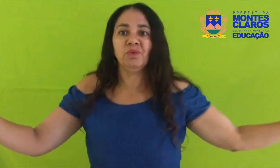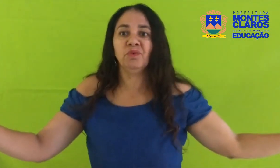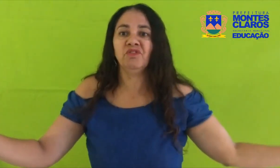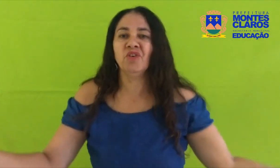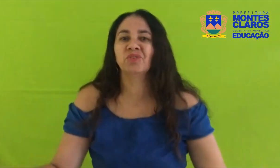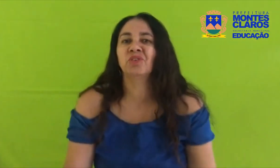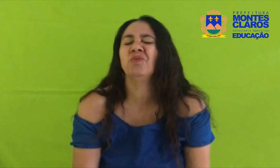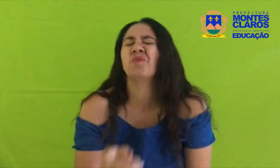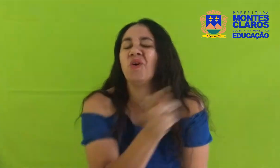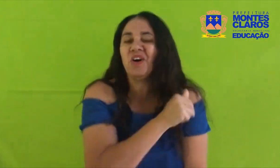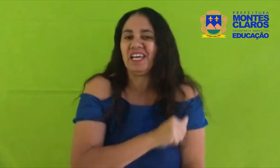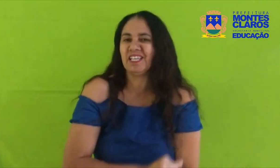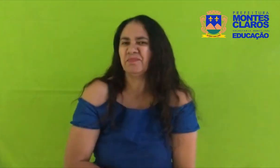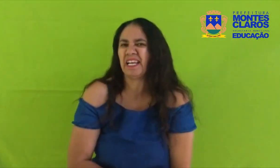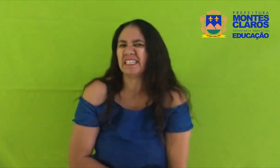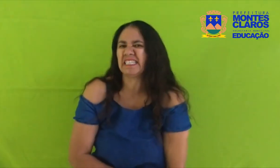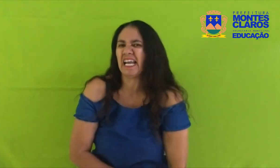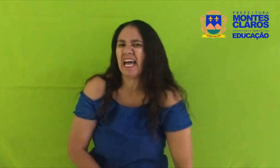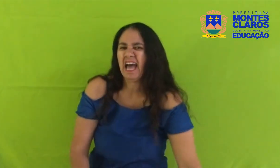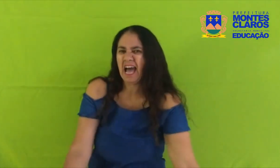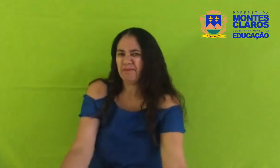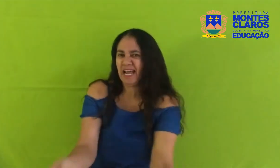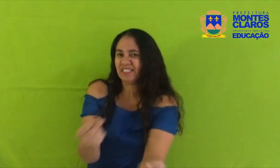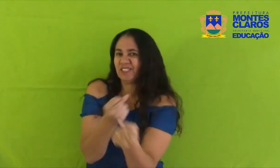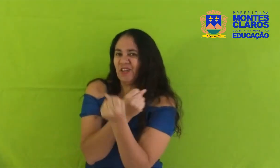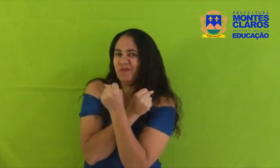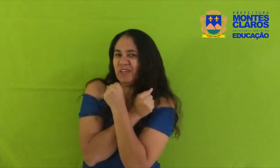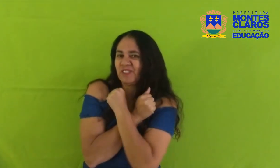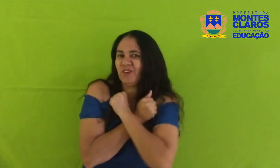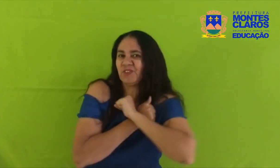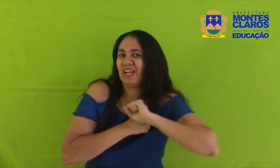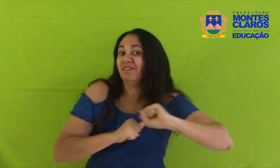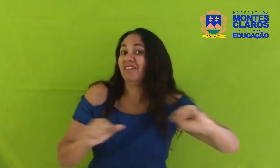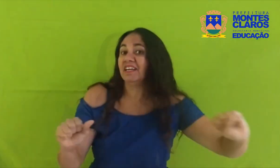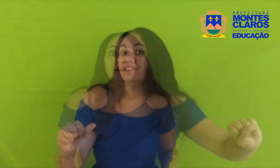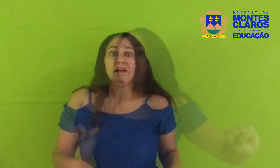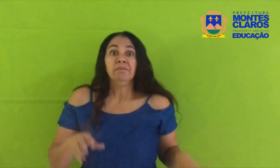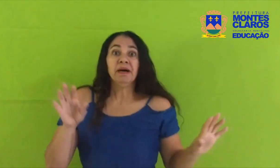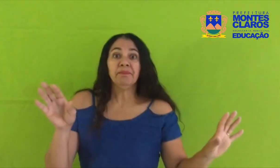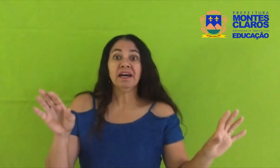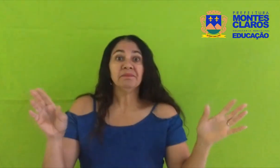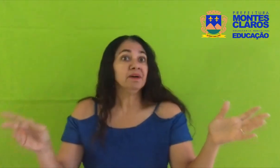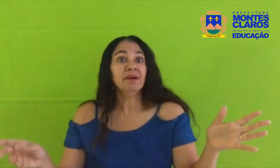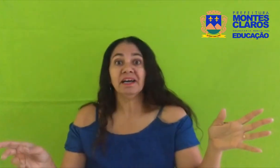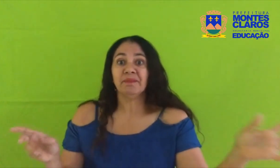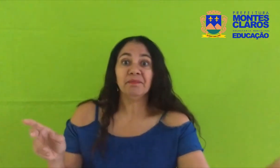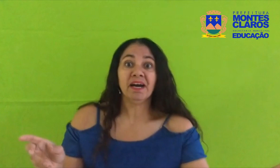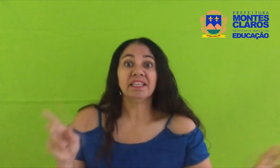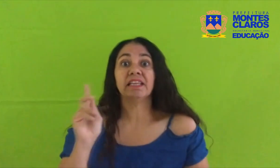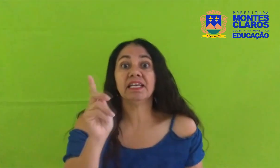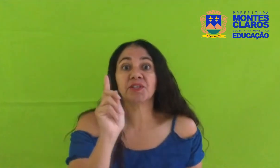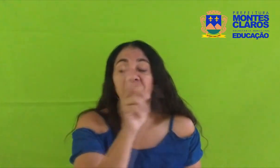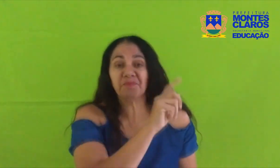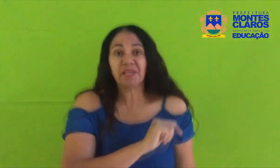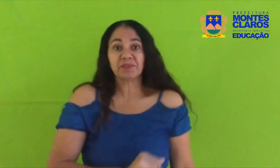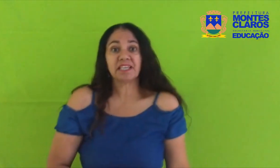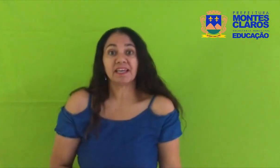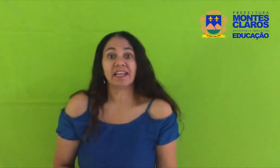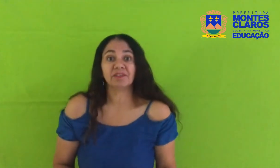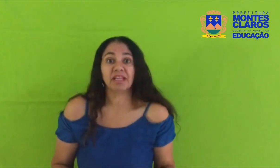Voltou correndo para a sala Abraçou o pescoço da mamãe e disse Mamãe, mamãe, mamãe Descobri o segredo